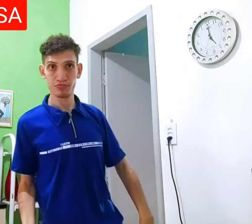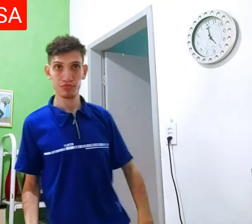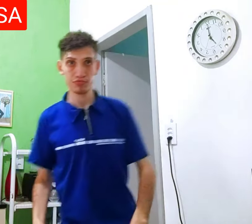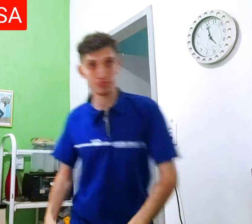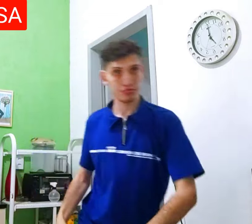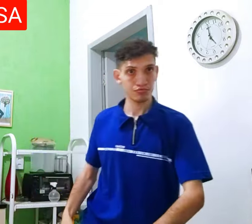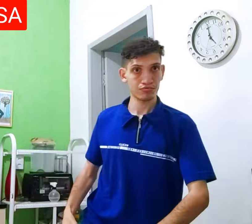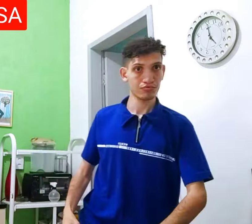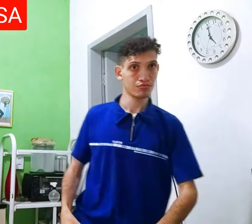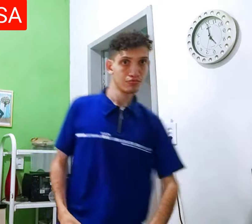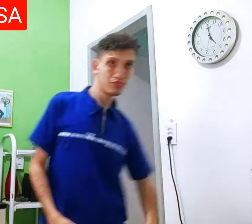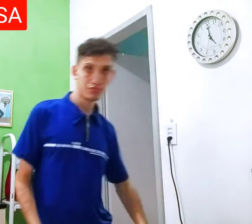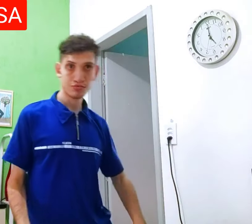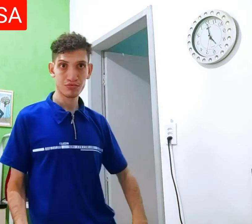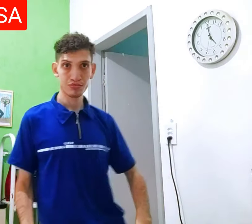só o tronco se move, ó.